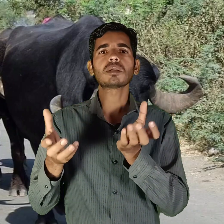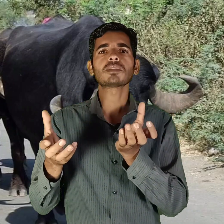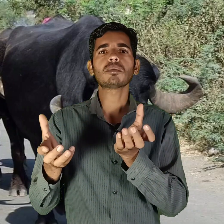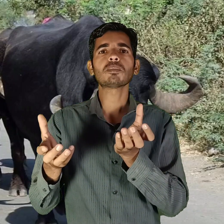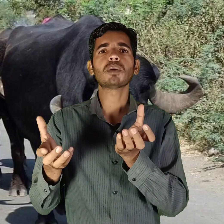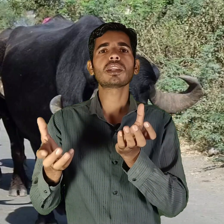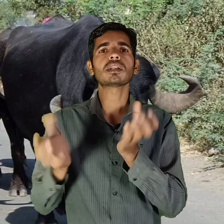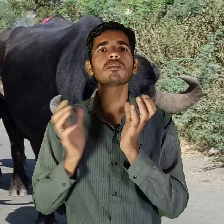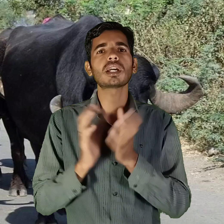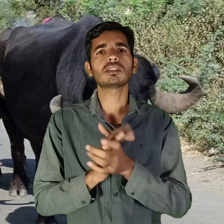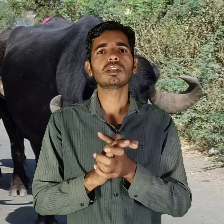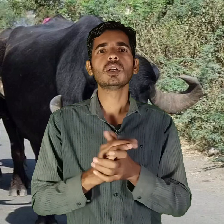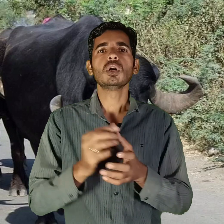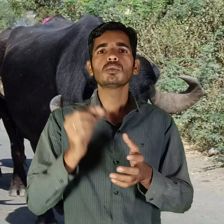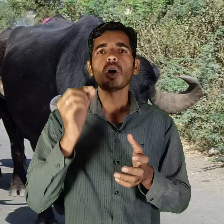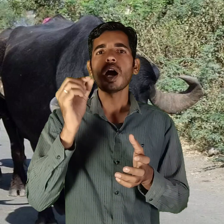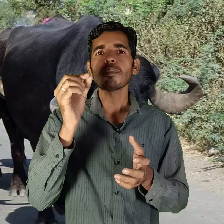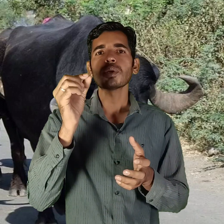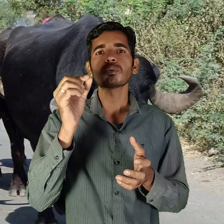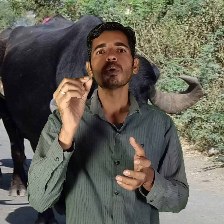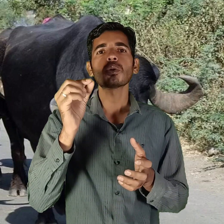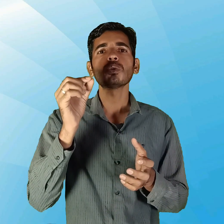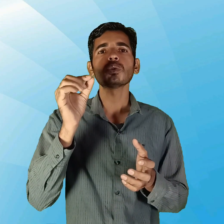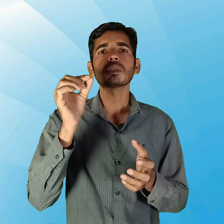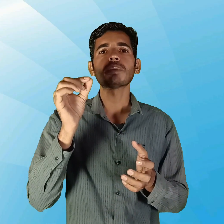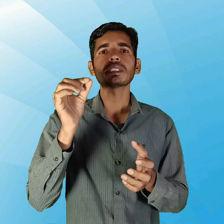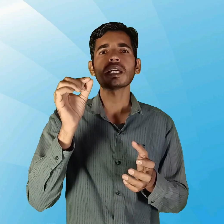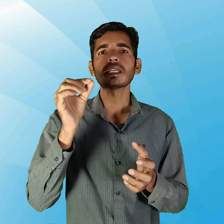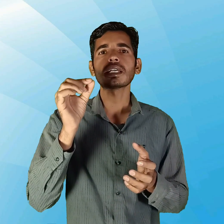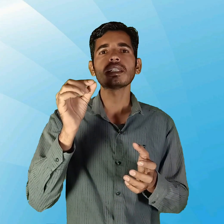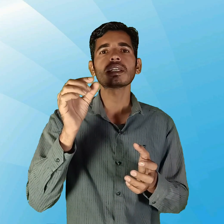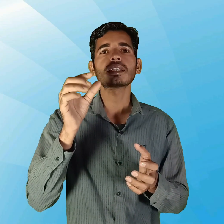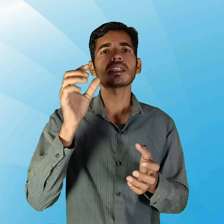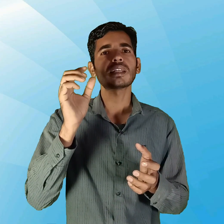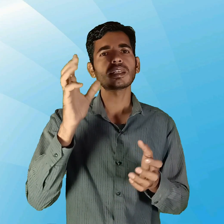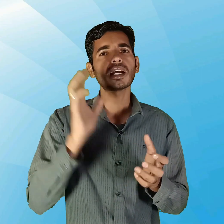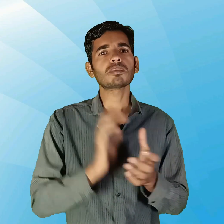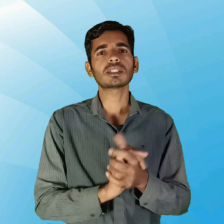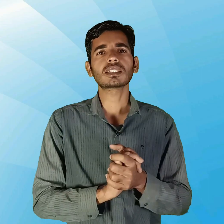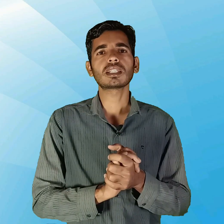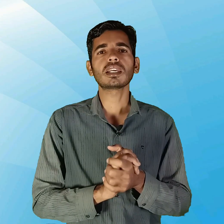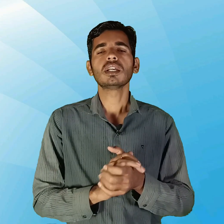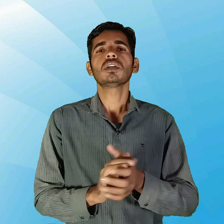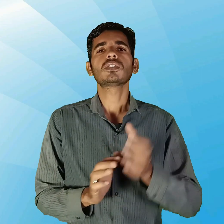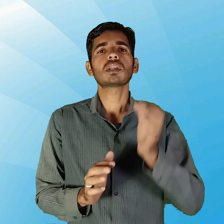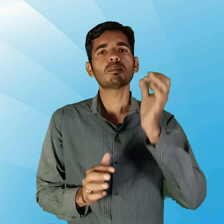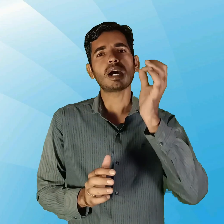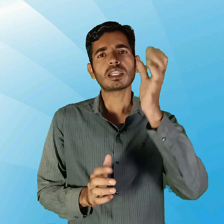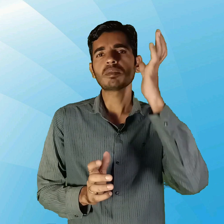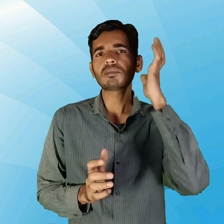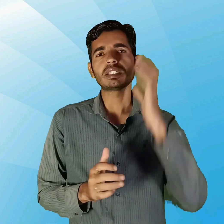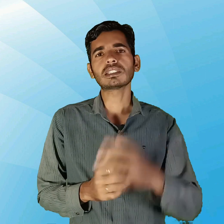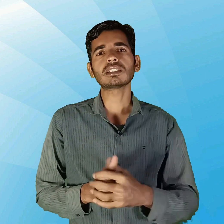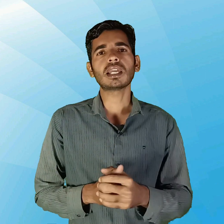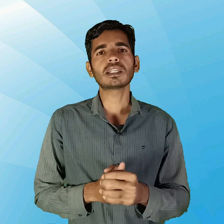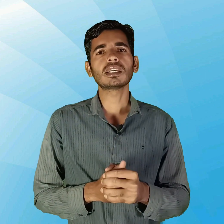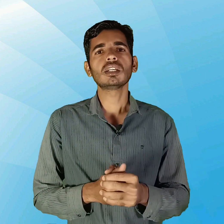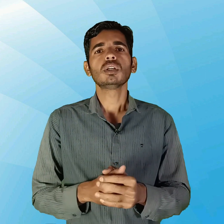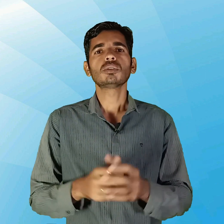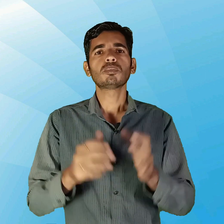समता में भारी कमी आती है तो आप पसुओं को लू से बचाने के लिए क्या तरीका अपना सकते हैं इसके बारे में बीटे से जानेंगे तो